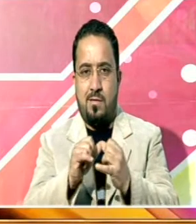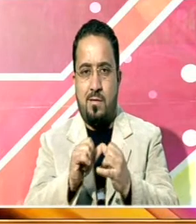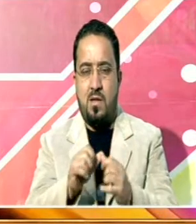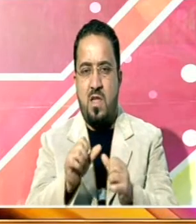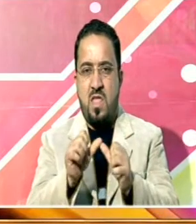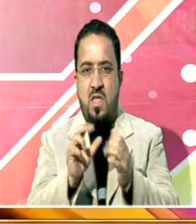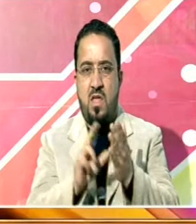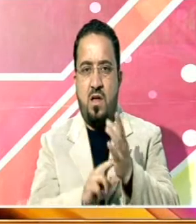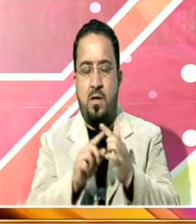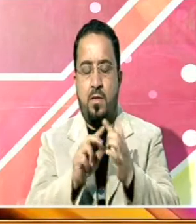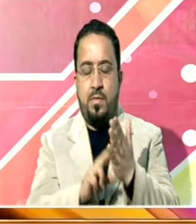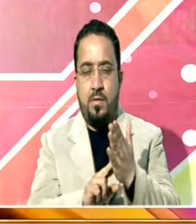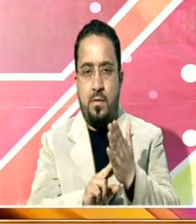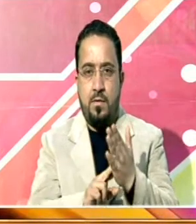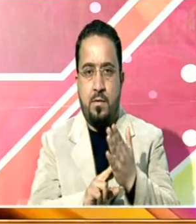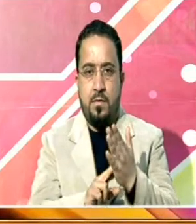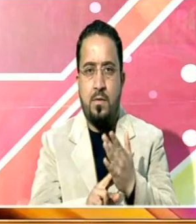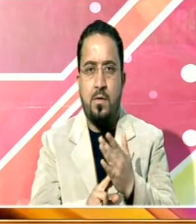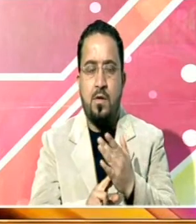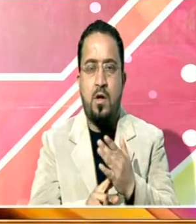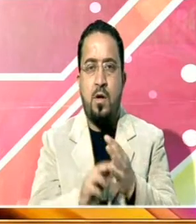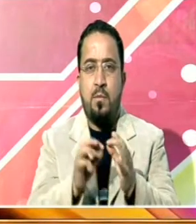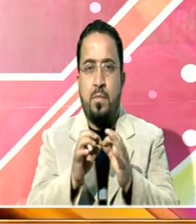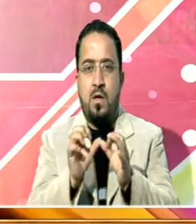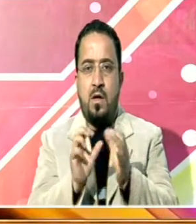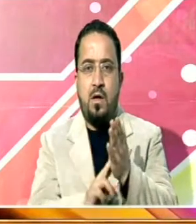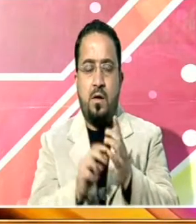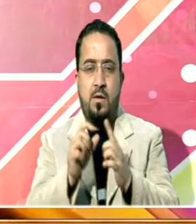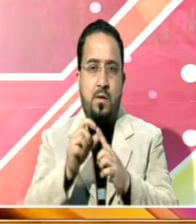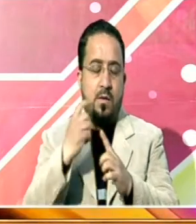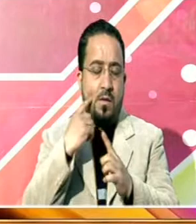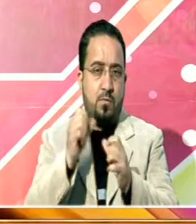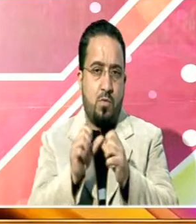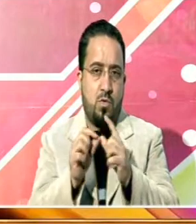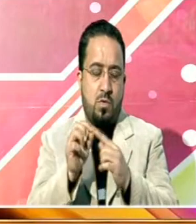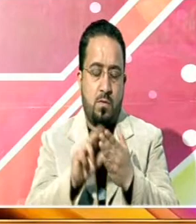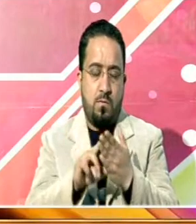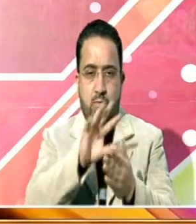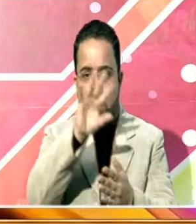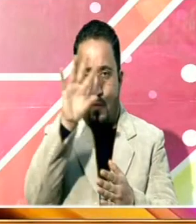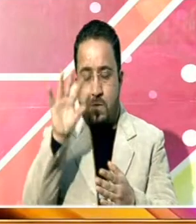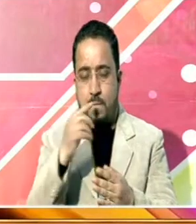انتناگ اور اہم شریف بانی پورا میں بھی منعقد ہو رہی ہے